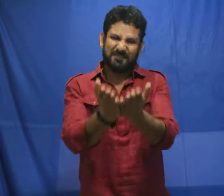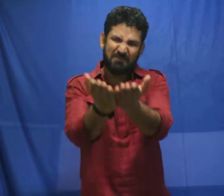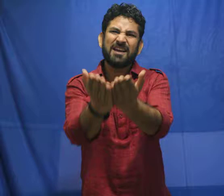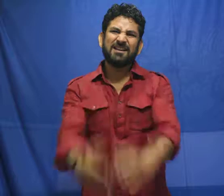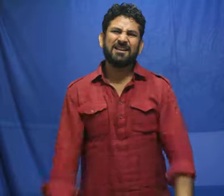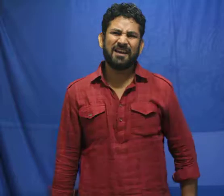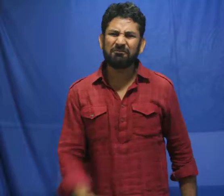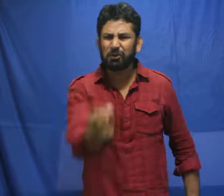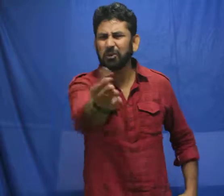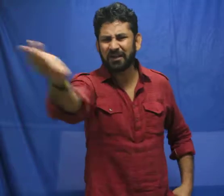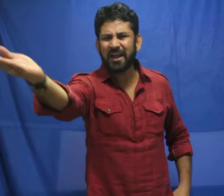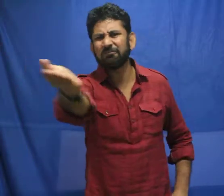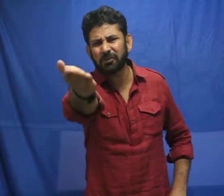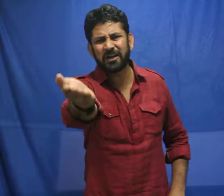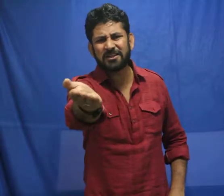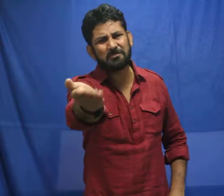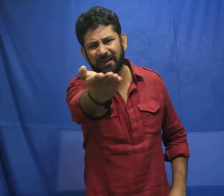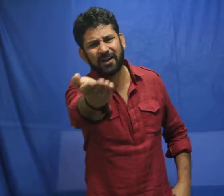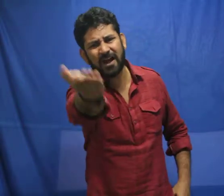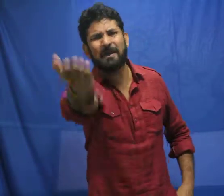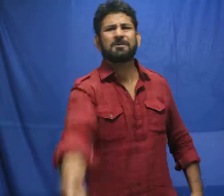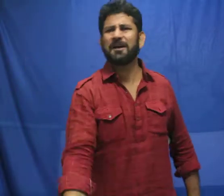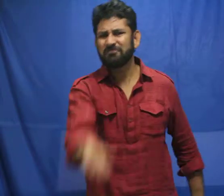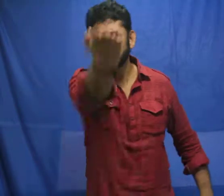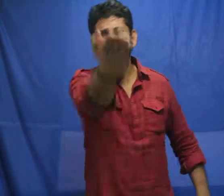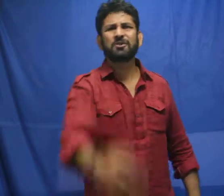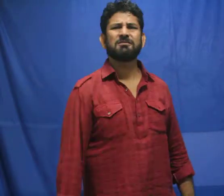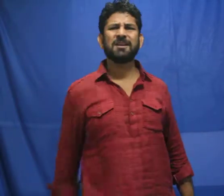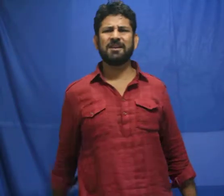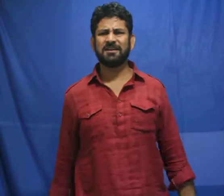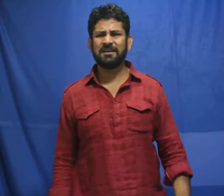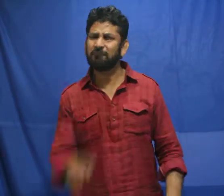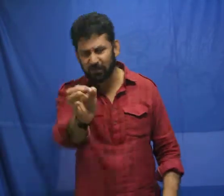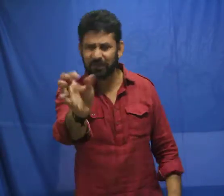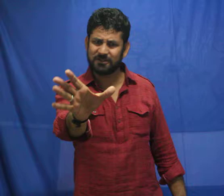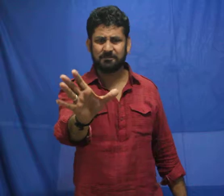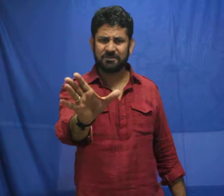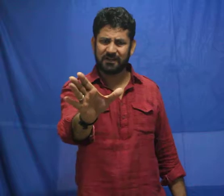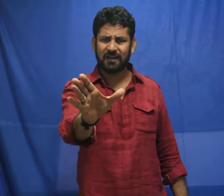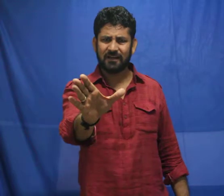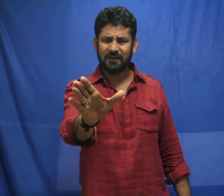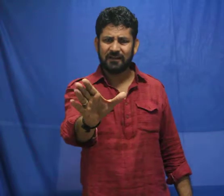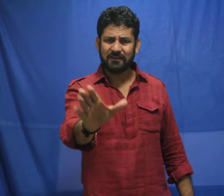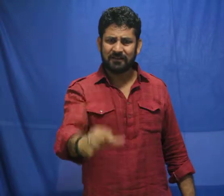समझ चाहिए। एक फोन तो करना है, फोन कर दीजिए। बाकी का ताम आपका हम लोग संभाल रहे है। एक फोन कर दीजिए बस ठीक है।